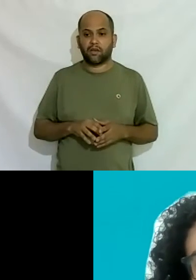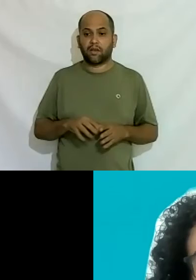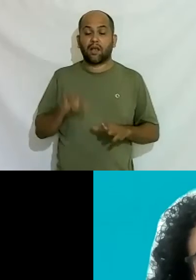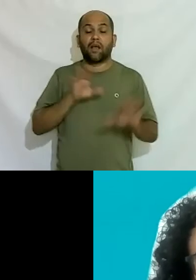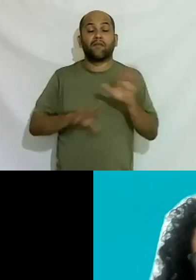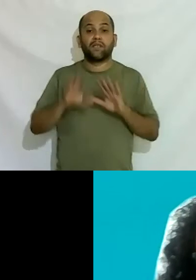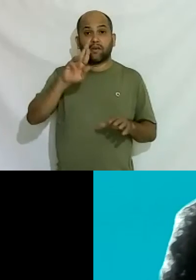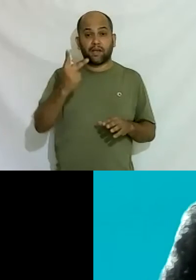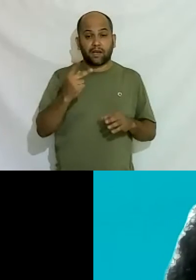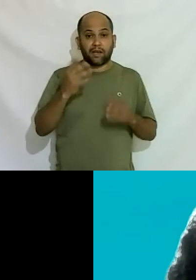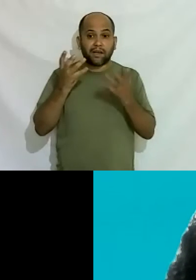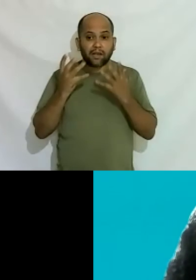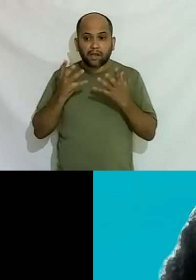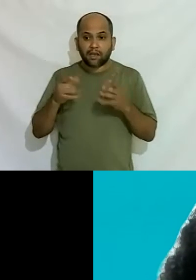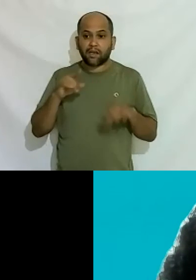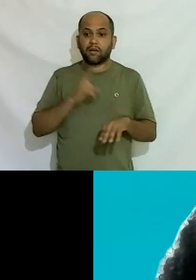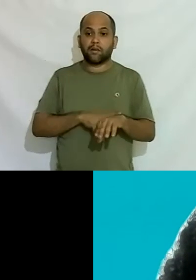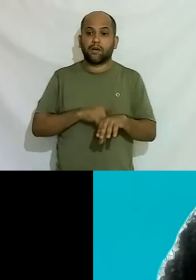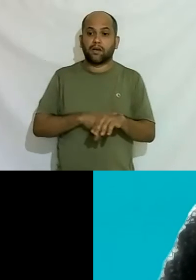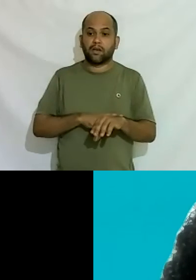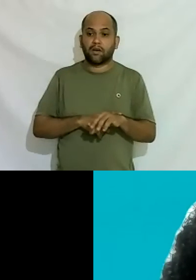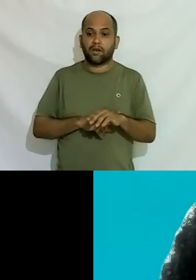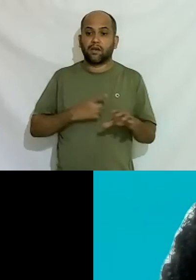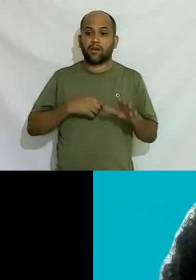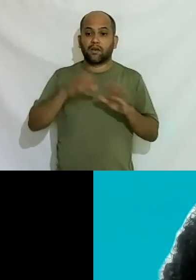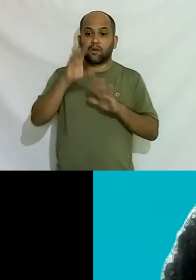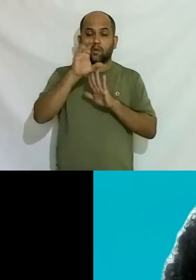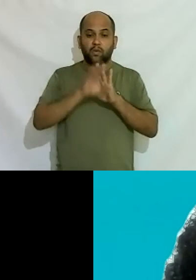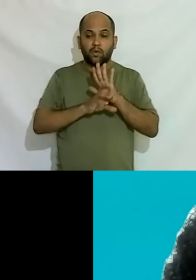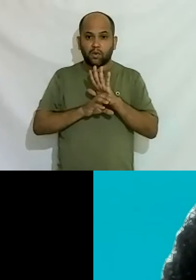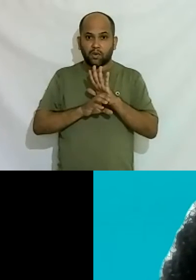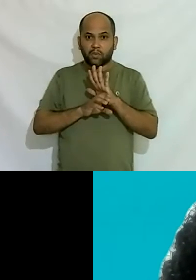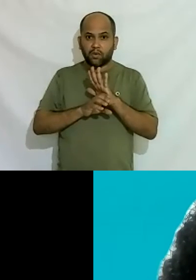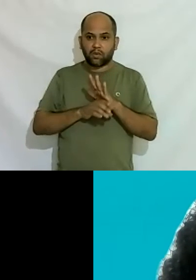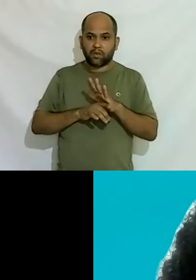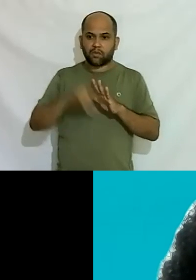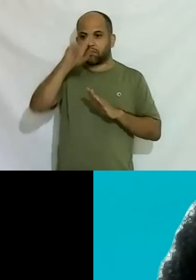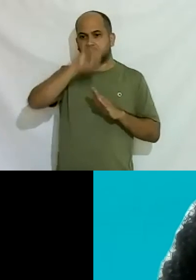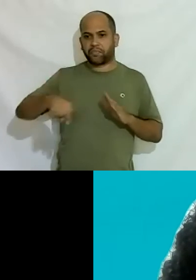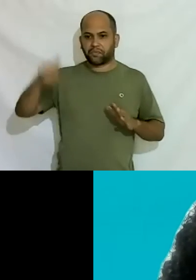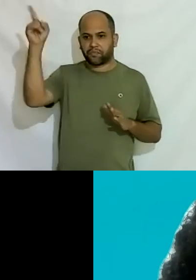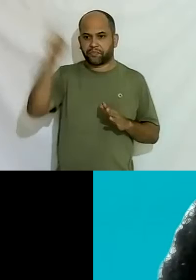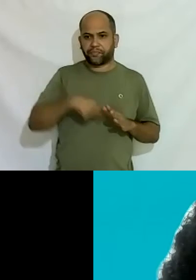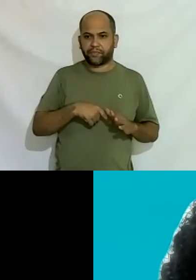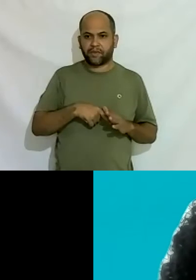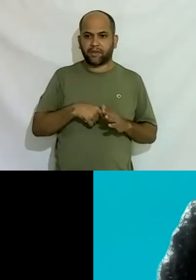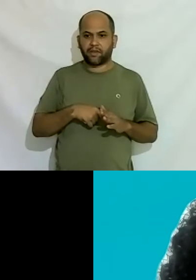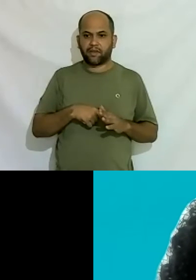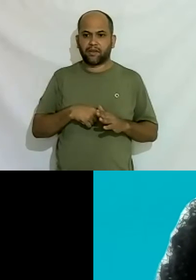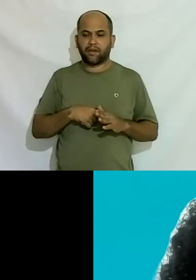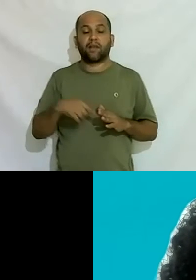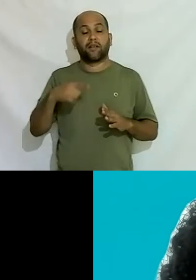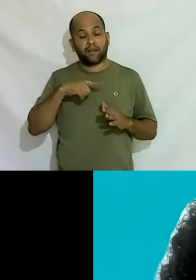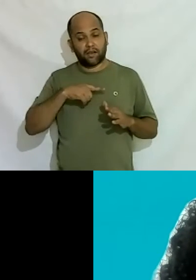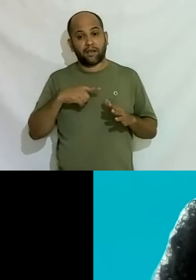RH quer mas na hora que sobe o currículo para a segunda instância ali cortam tem algum gargalo